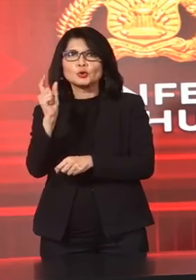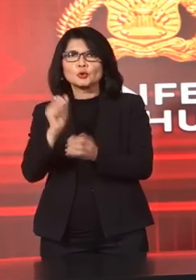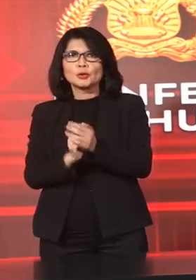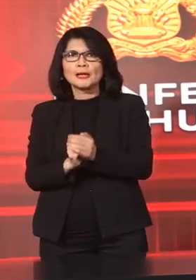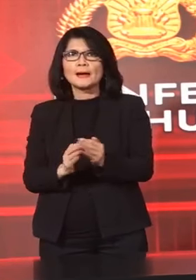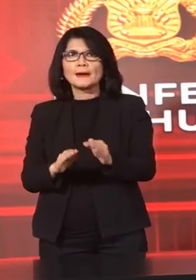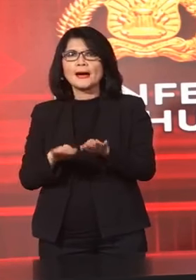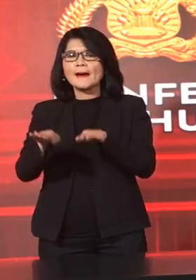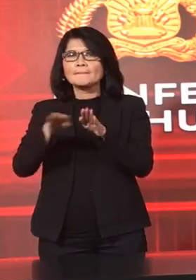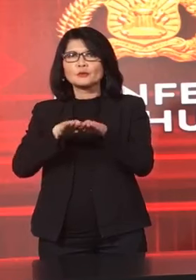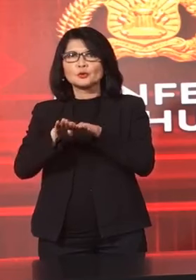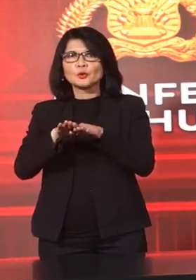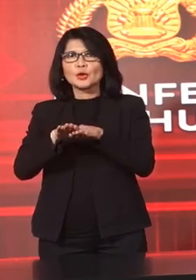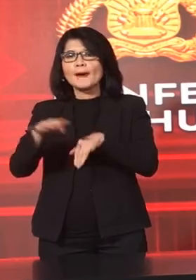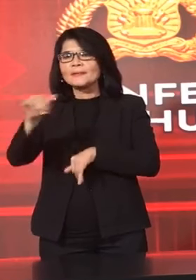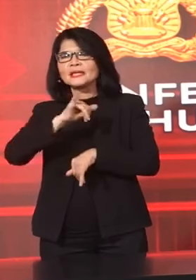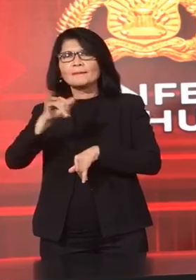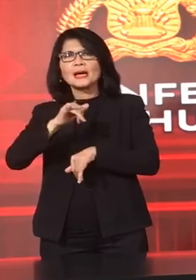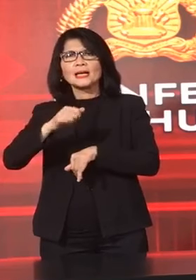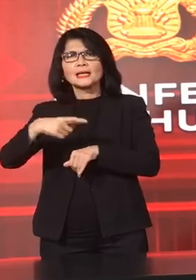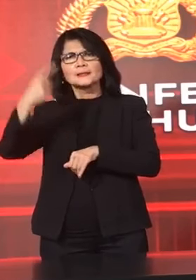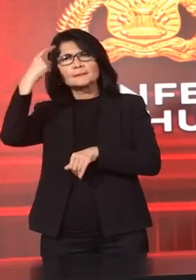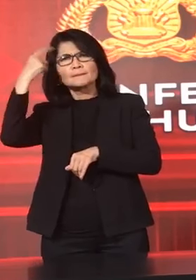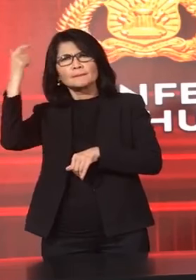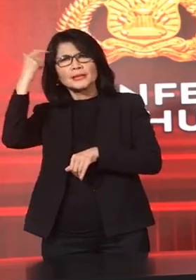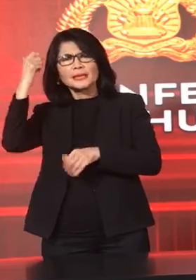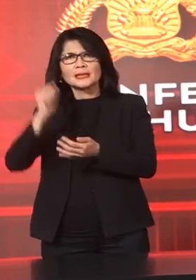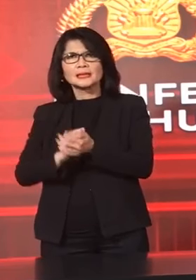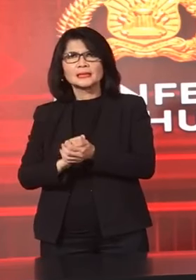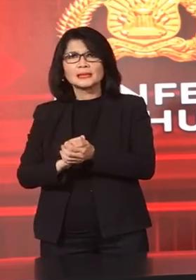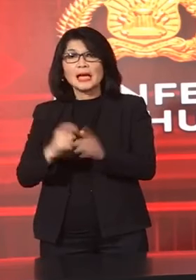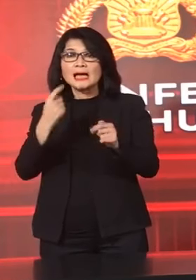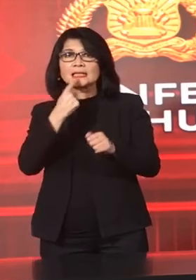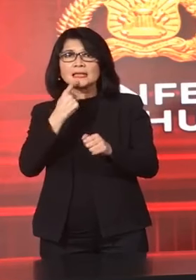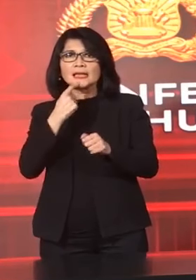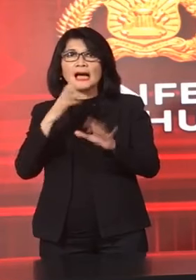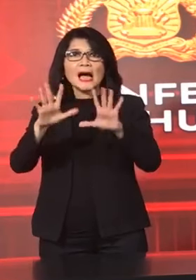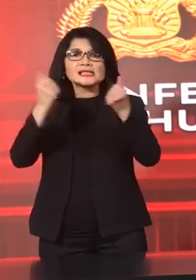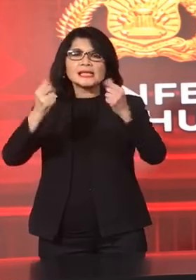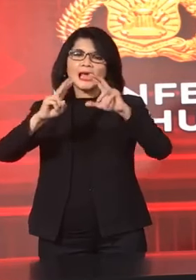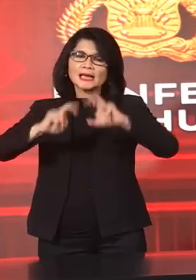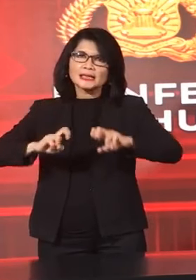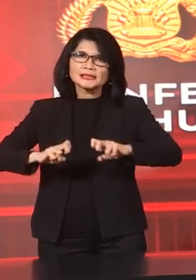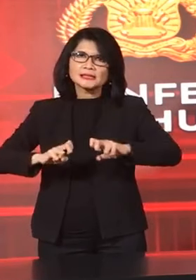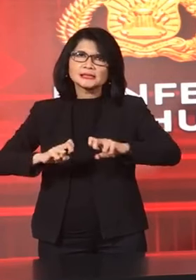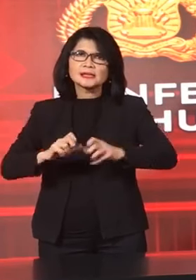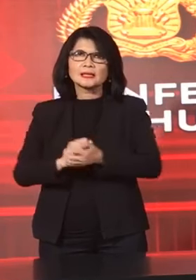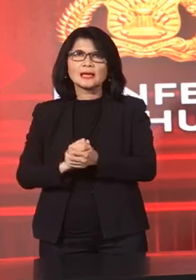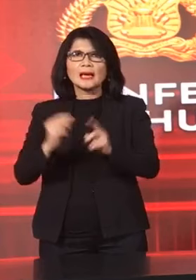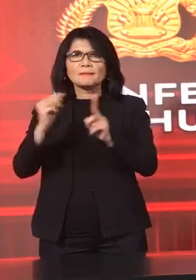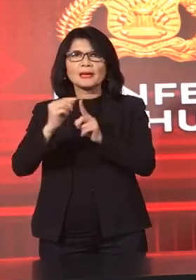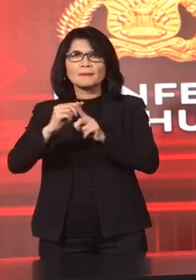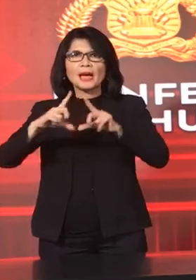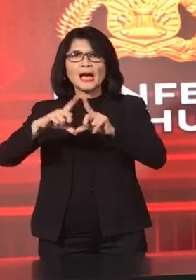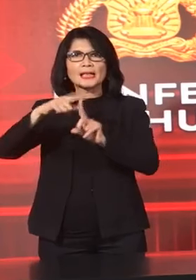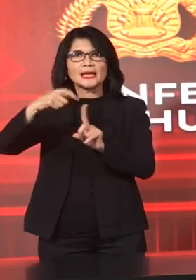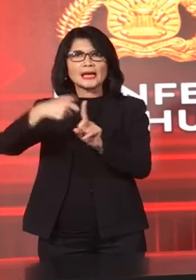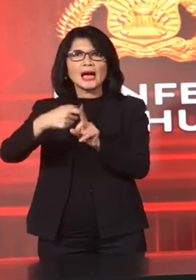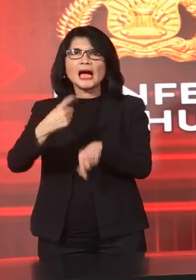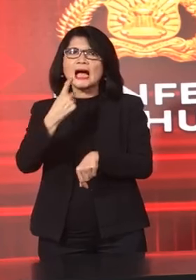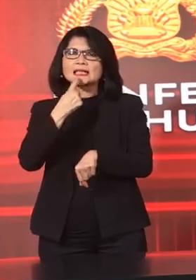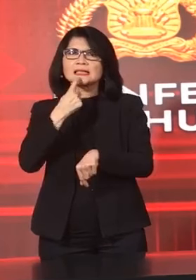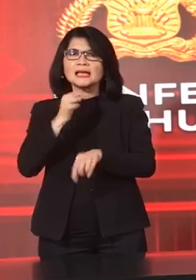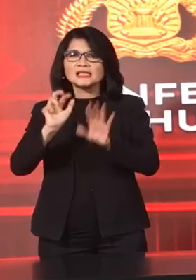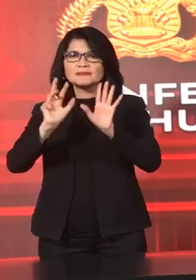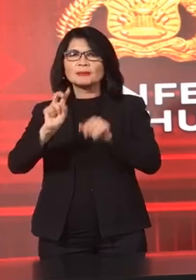Persepsi Ya Terkait dengan Hasil analisis Ini masih hasil analisis BPATK Terkait dengan